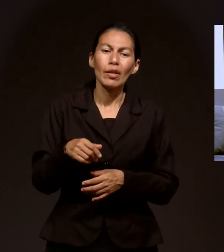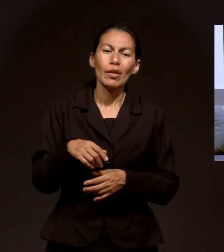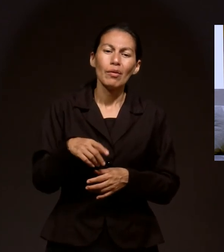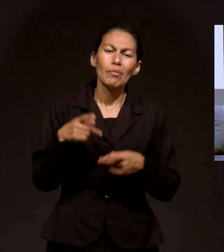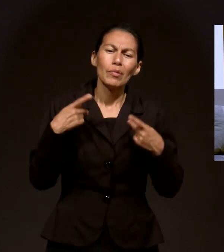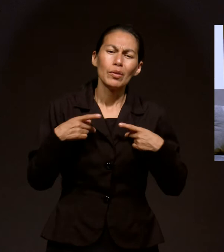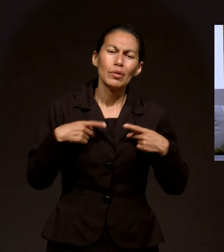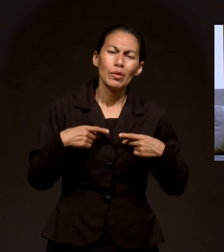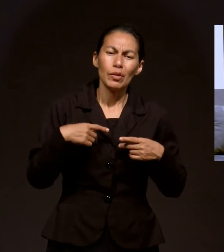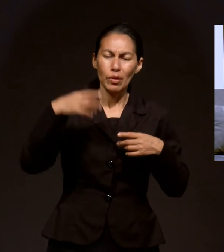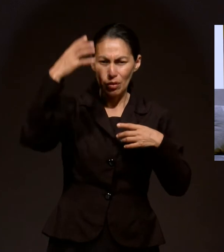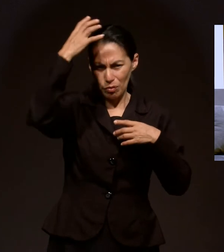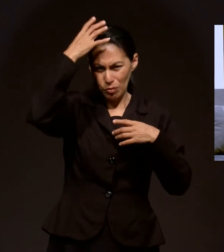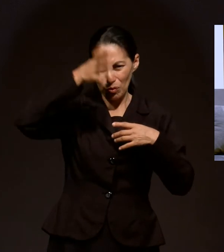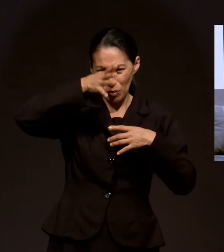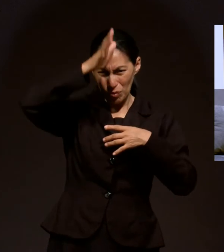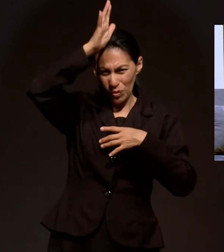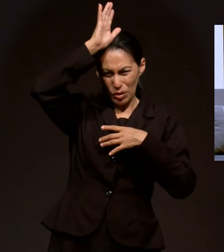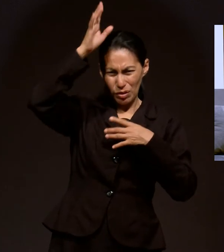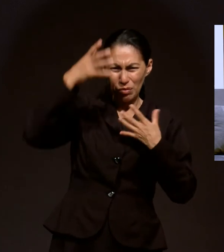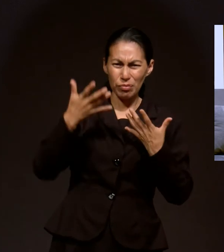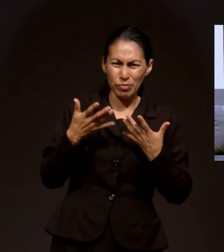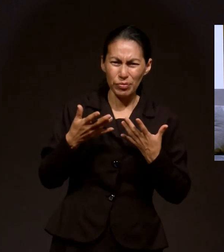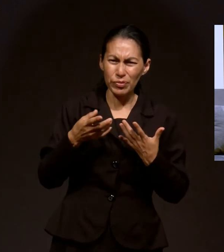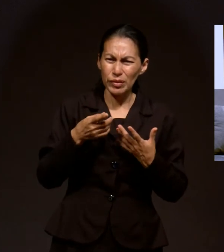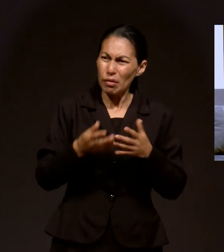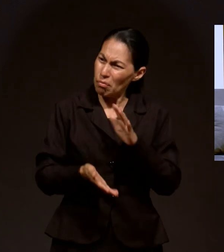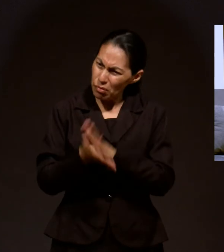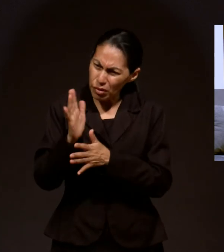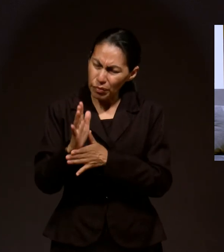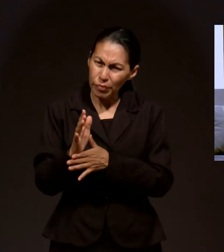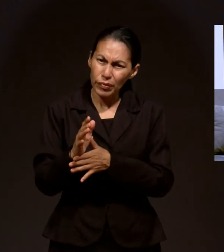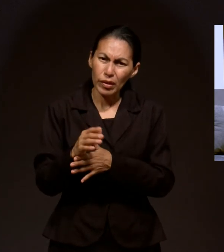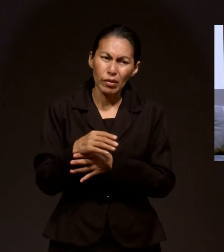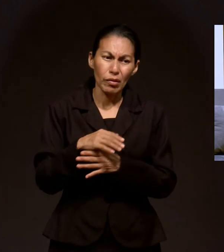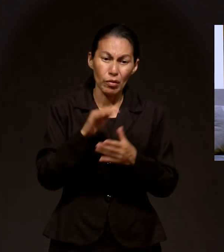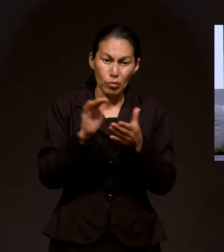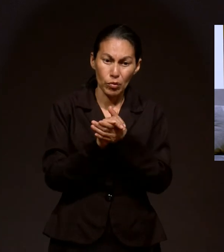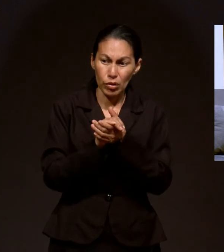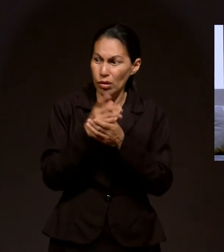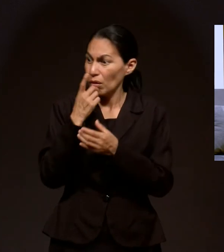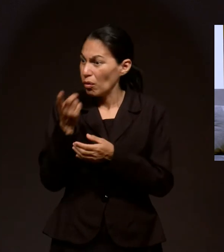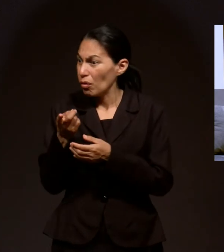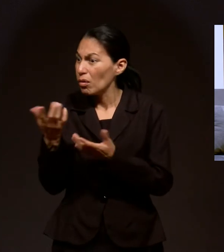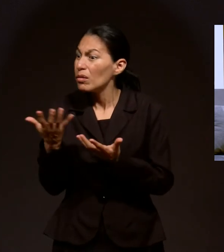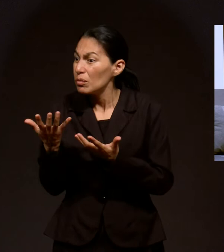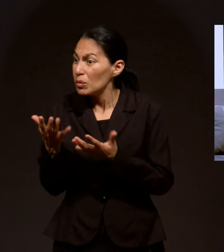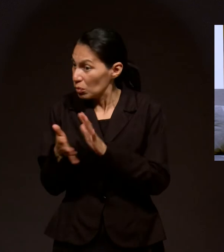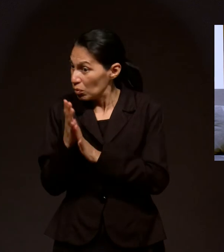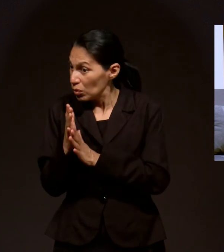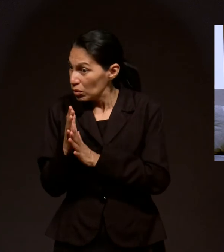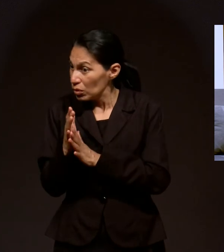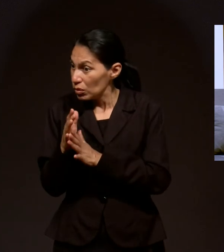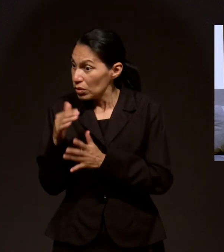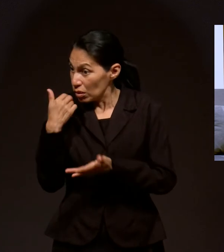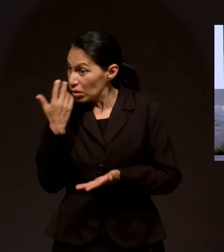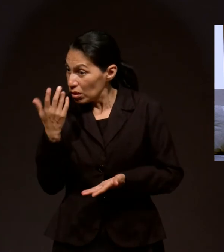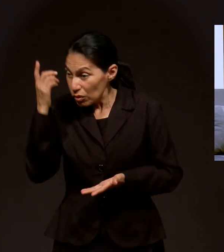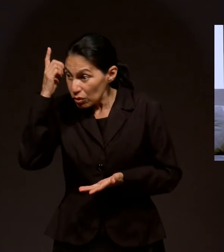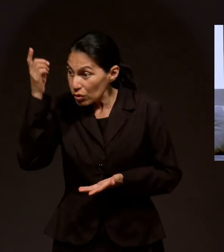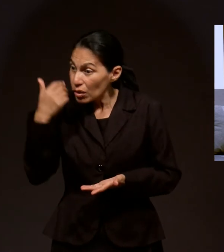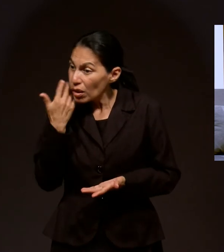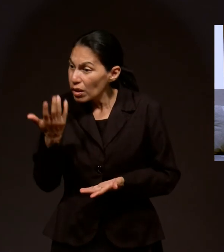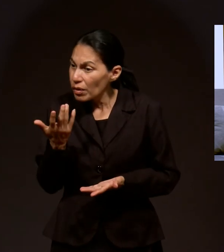bomberos y me dice, Pastor, salga de su casa. Y yo miro a mi esposa esa noche y le digo, mi amor, ¿será que Dios quiere que salgamos de acá? Y salimos a buscar refugio